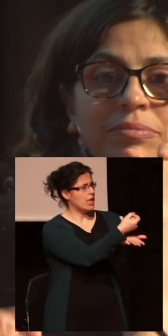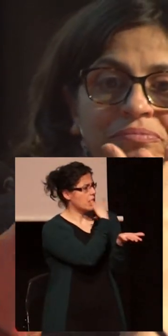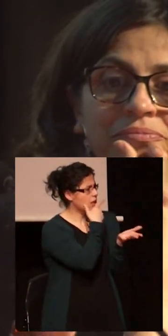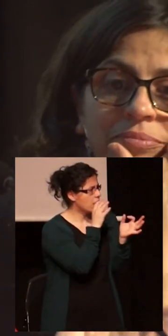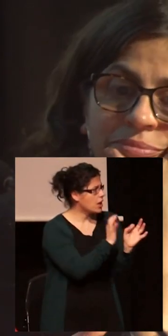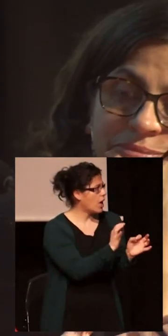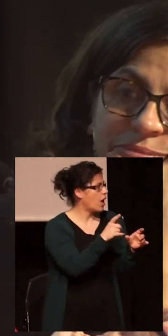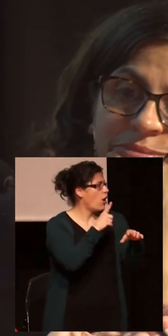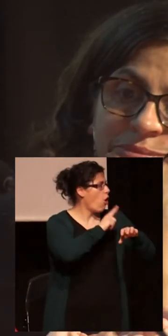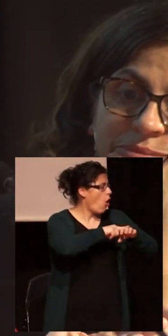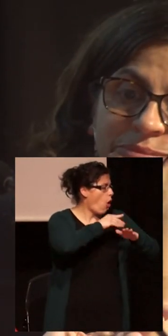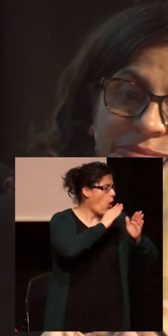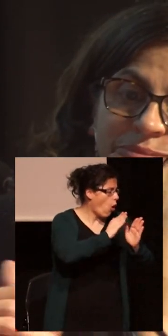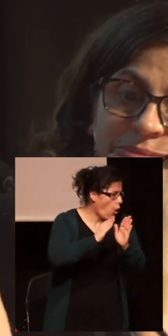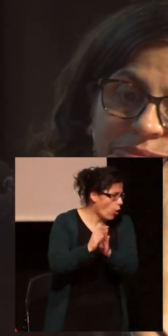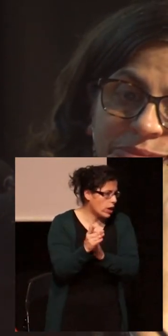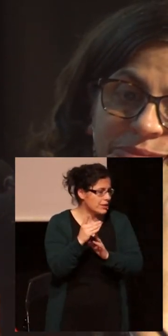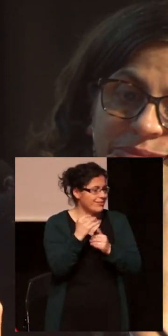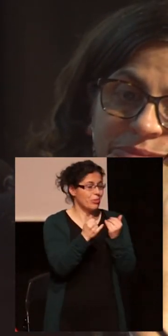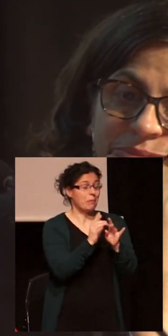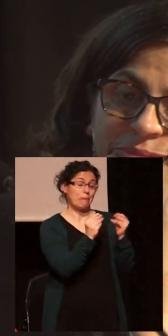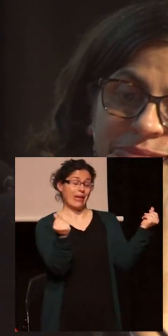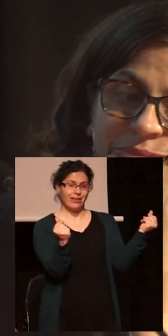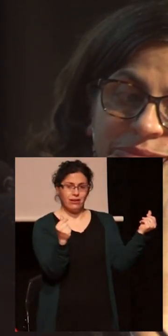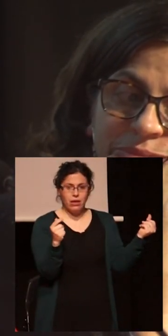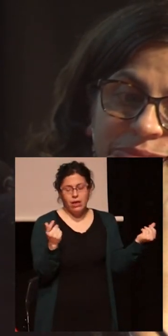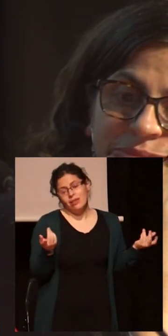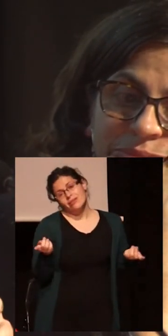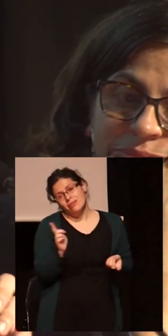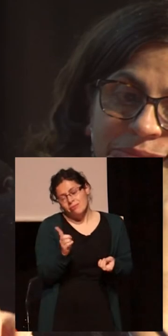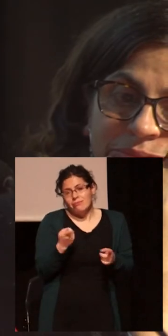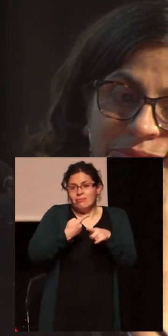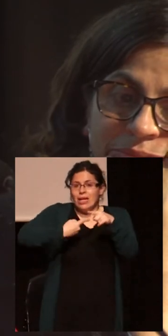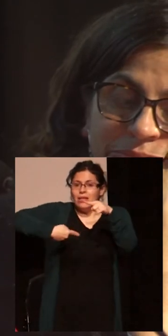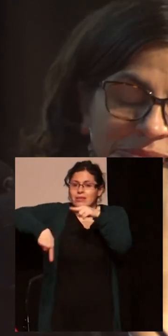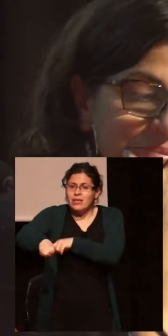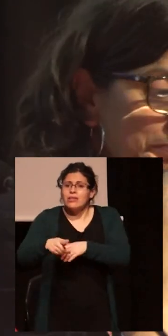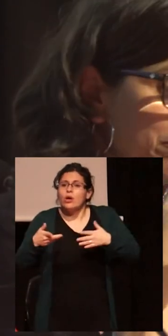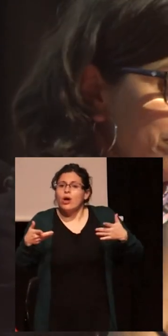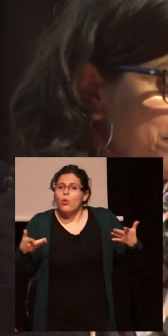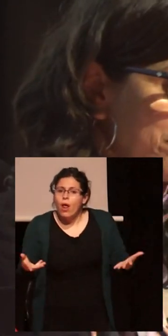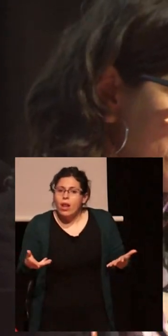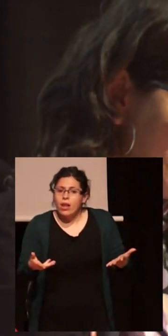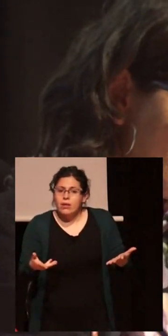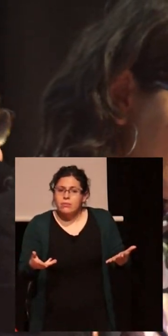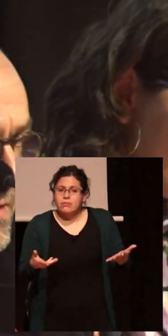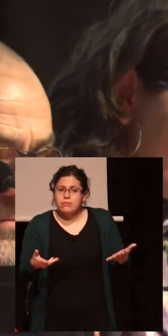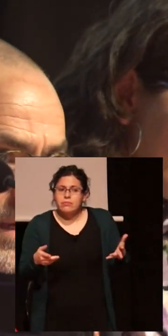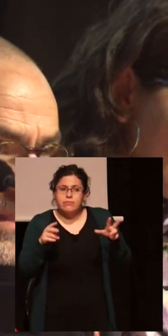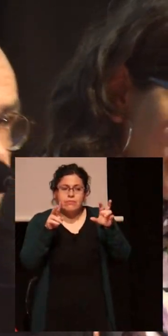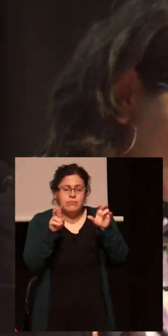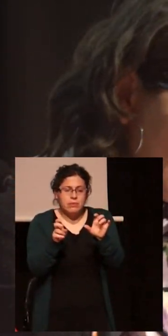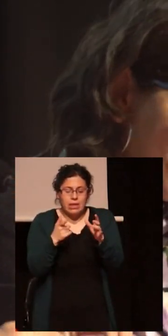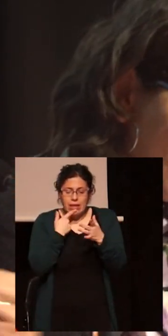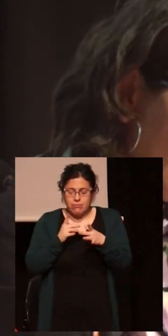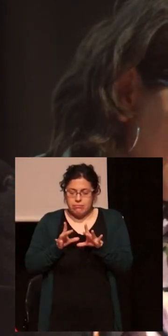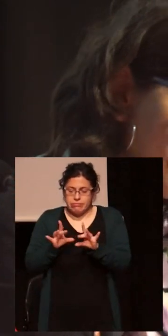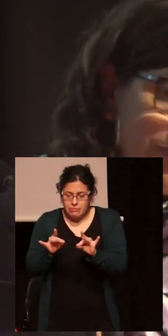las horas y con esto el problema desaparece? ¿Cuál es la alternativa a todo el planteamiento de estigma ante la indetectabilidad? ¿Que no se me note?